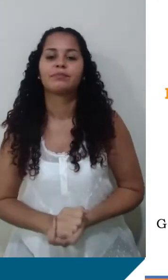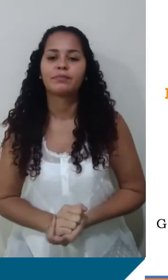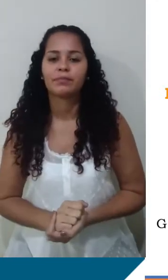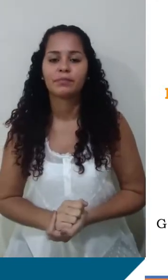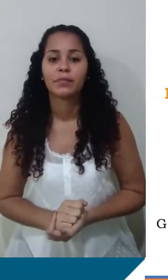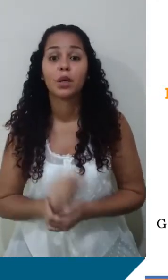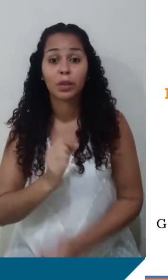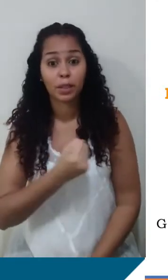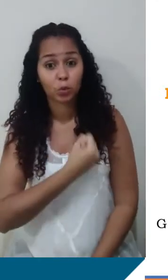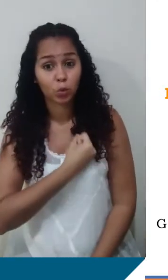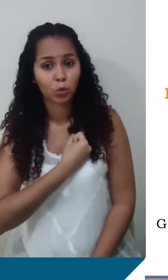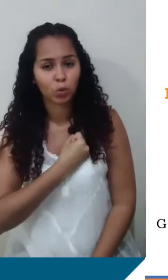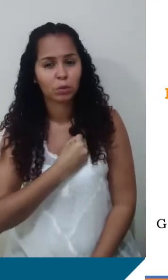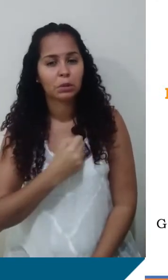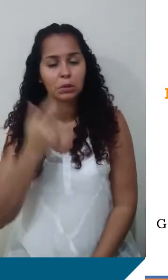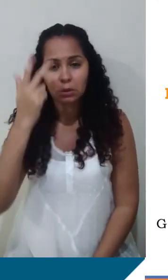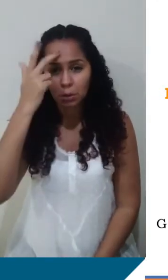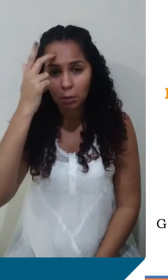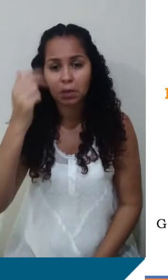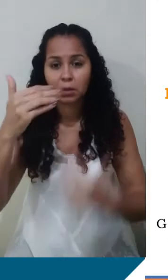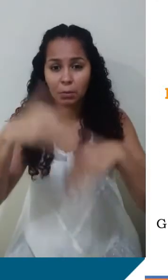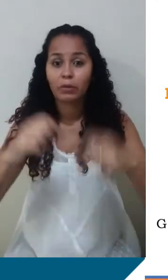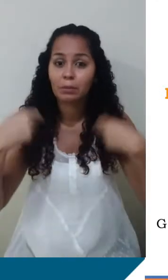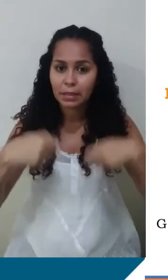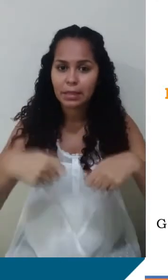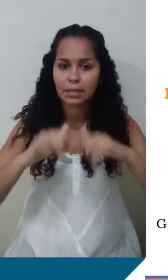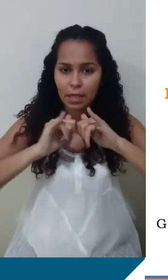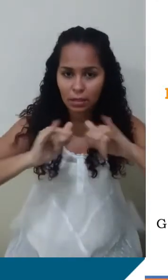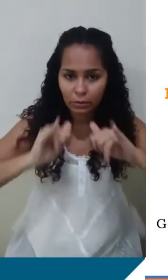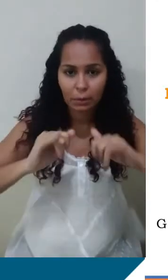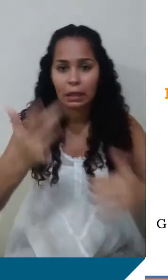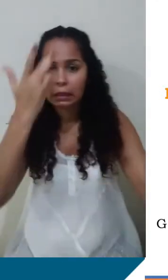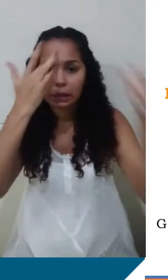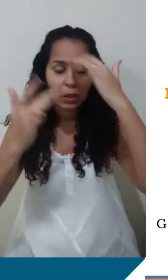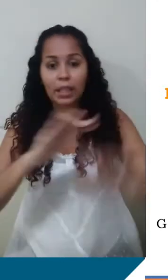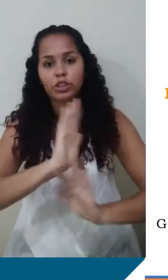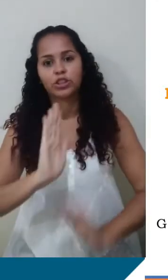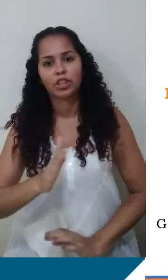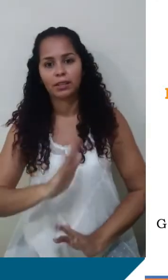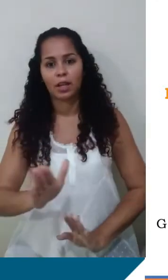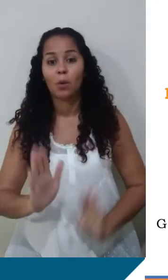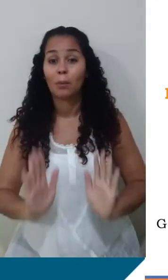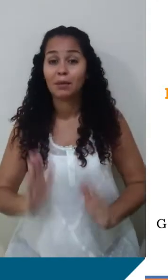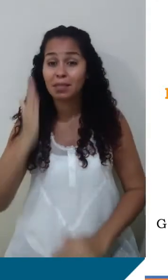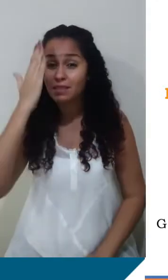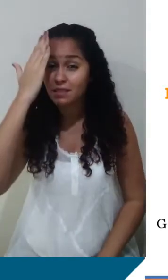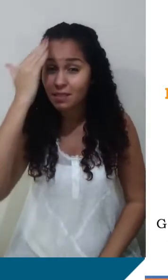É um número que geralmente as provas precisam informar. A gente não vai para a prova sabendo esse número, mas a gente precisa saber que ele existe